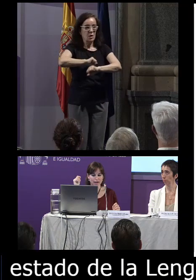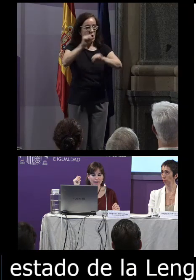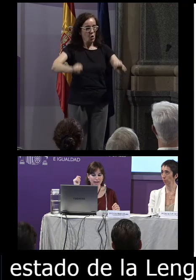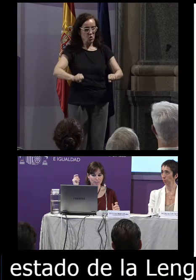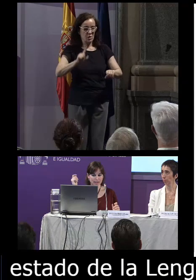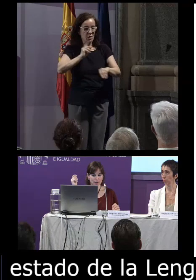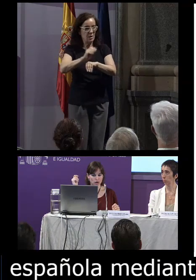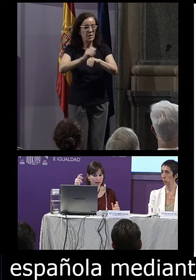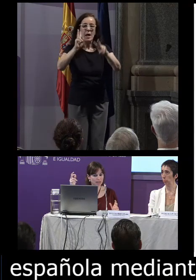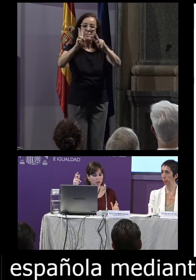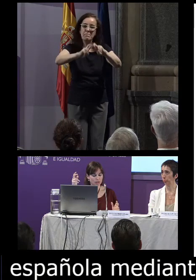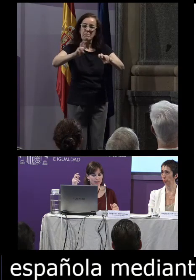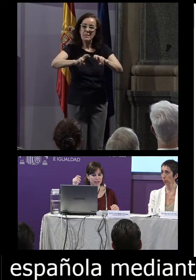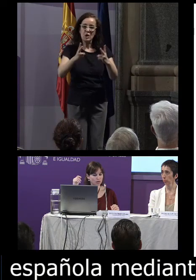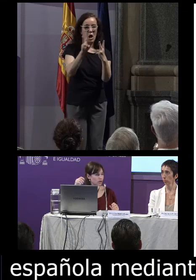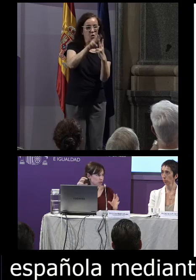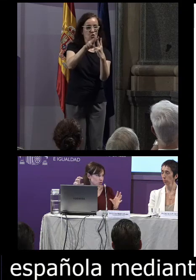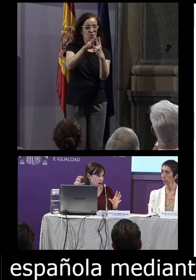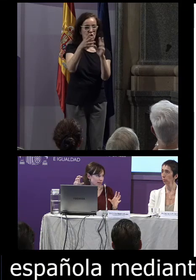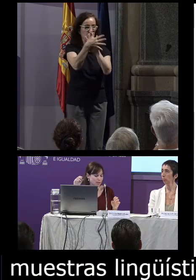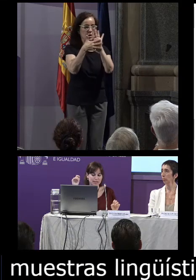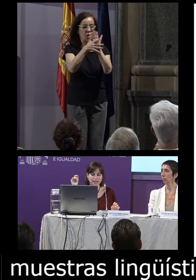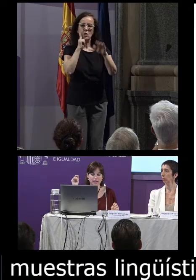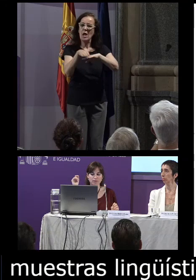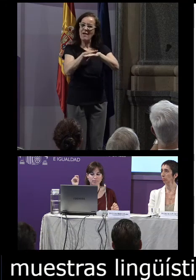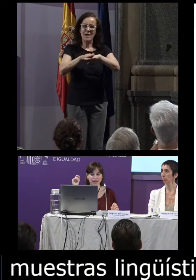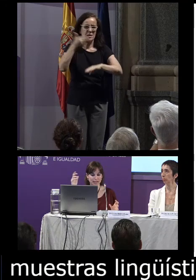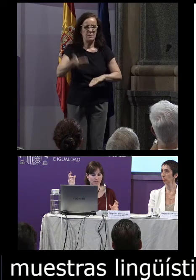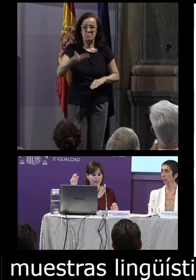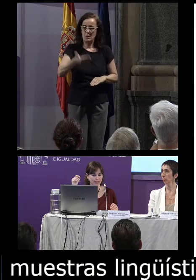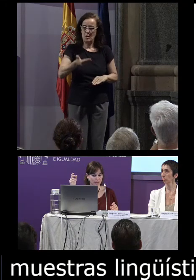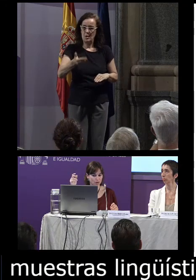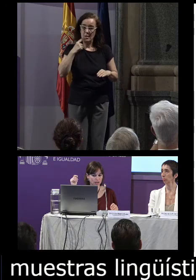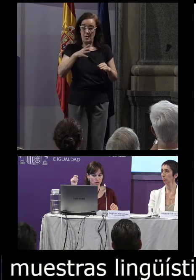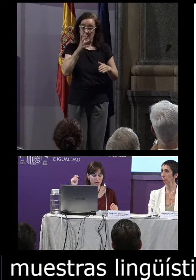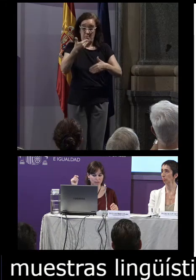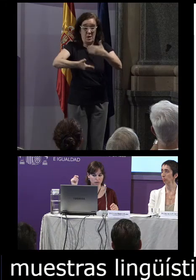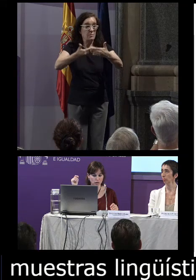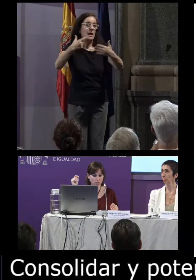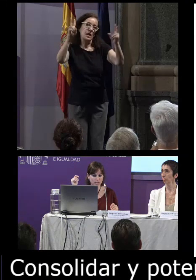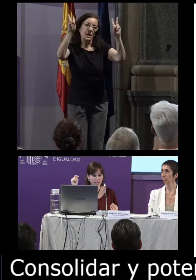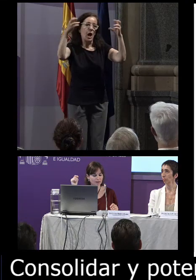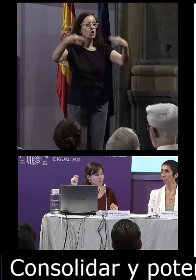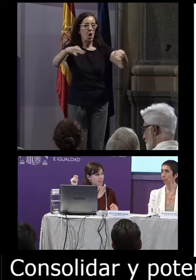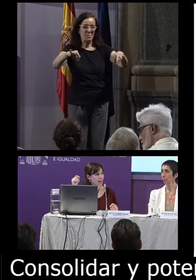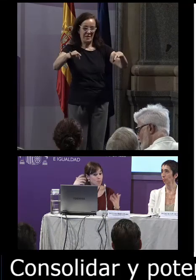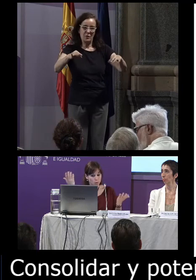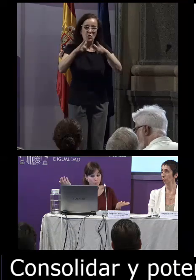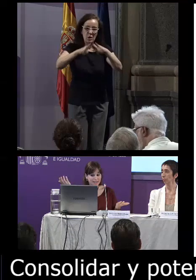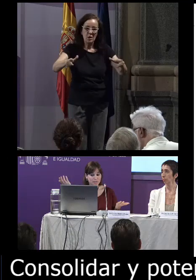potenciar la investigación en ambas lenguas de signos que esto es una base imprescindible para el despliegue de las acciones de normalización lingüística